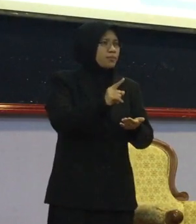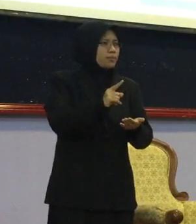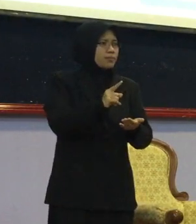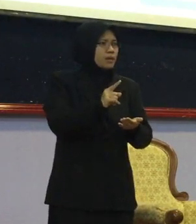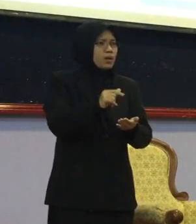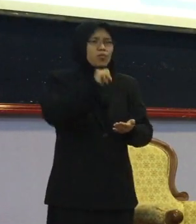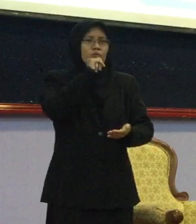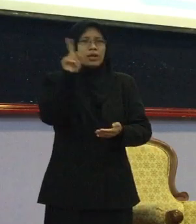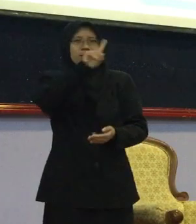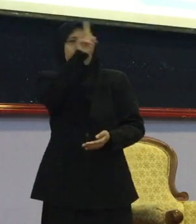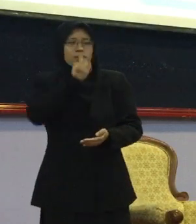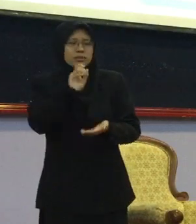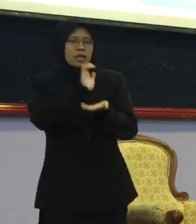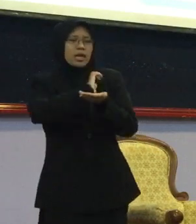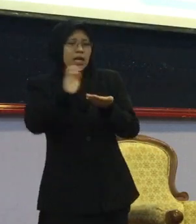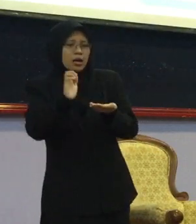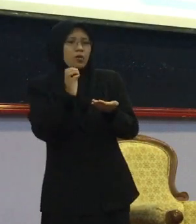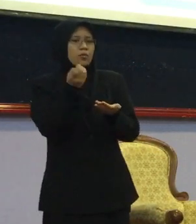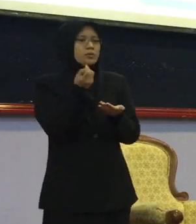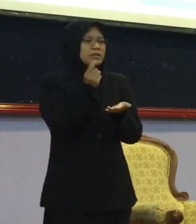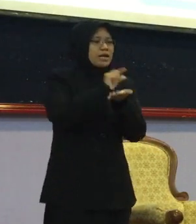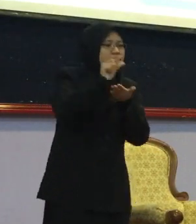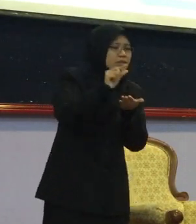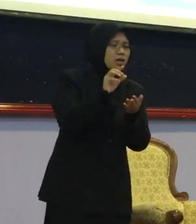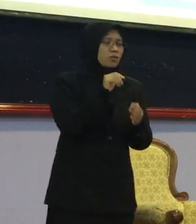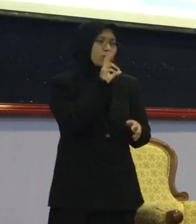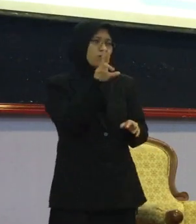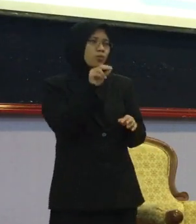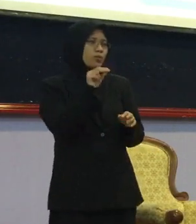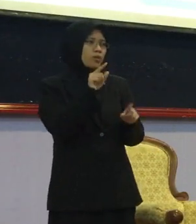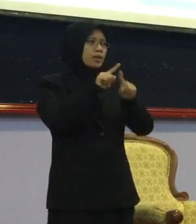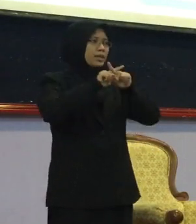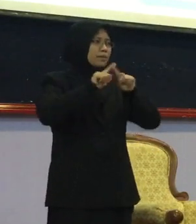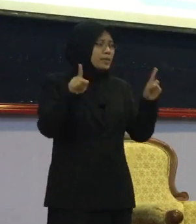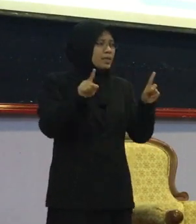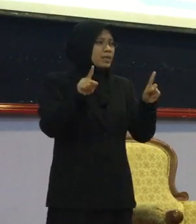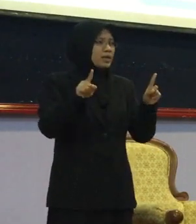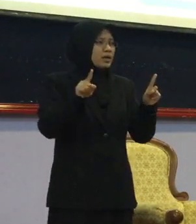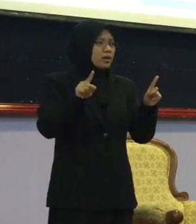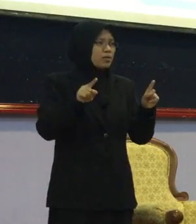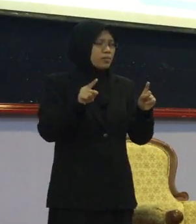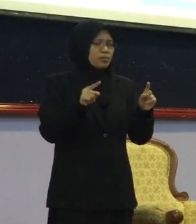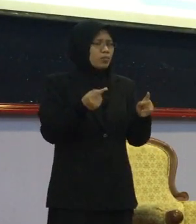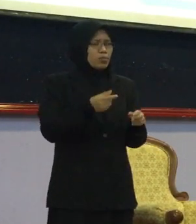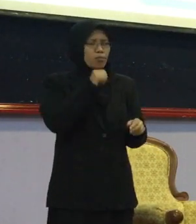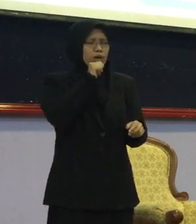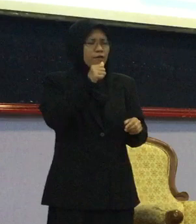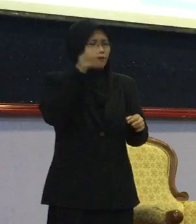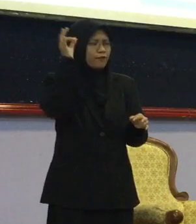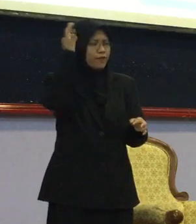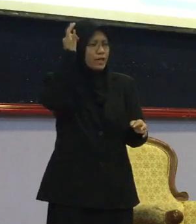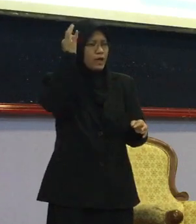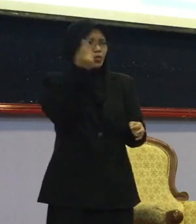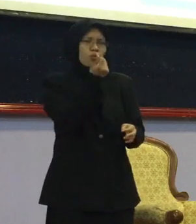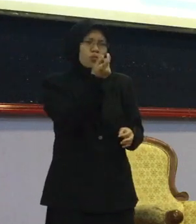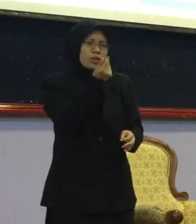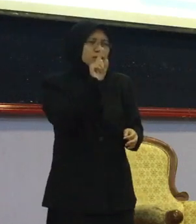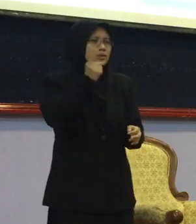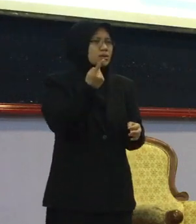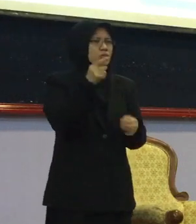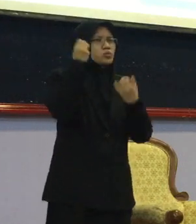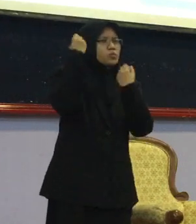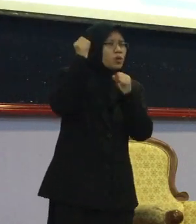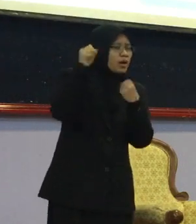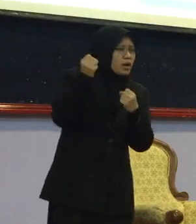Allow dah masuk Kalau dalam Dua I'm sorry Jadi kita jangan ingat Pasal duit saja Ataupun pasal Program Sukar